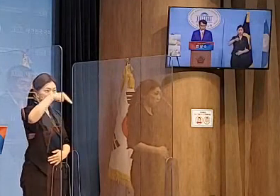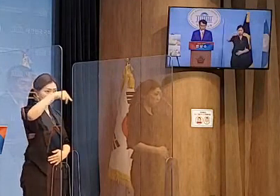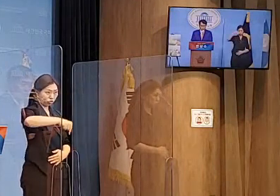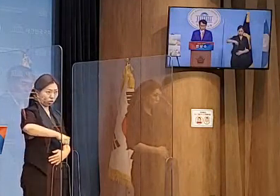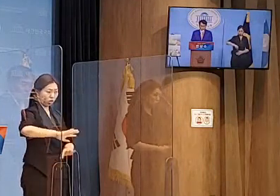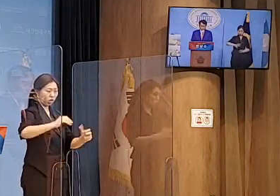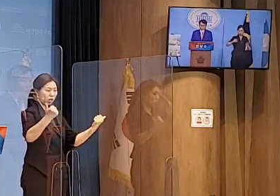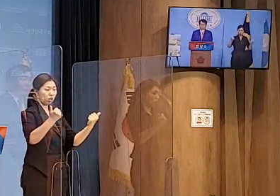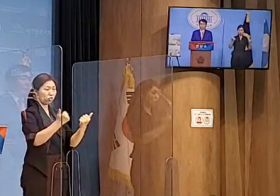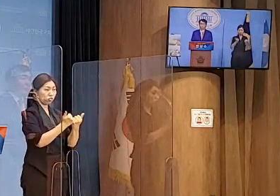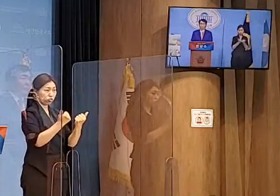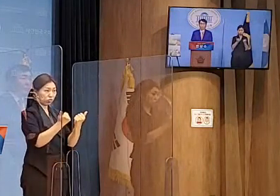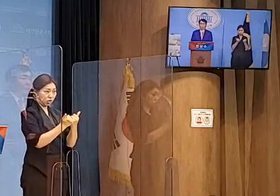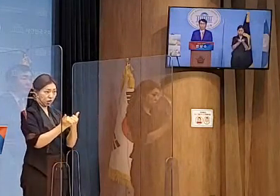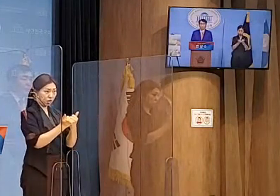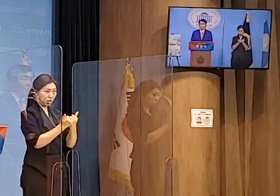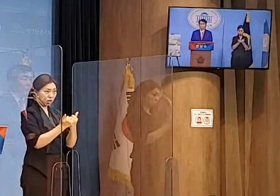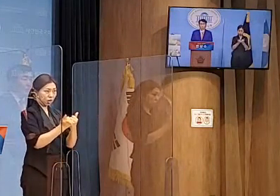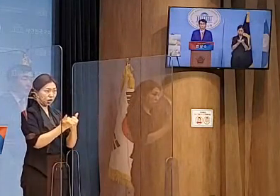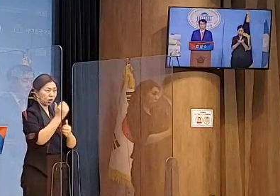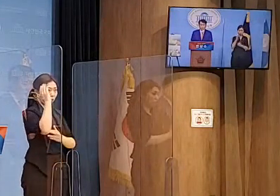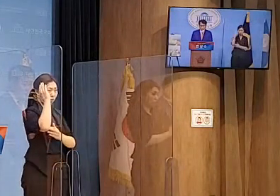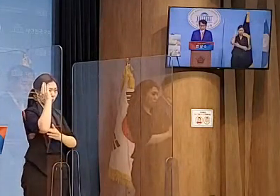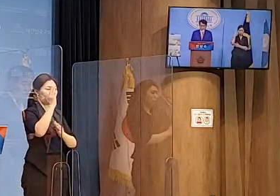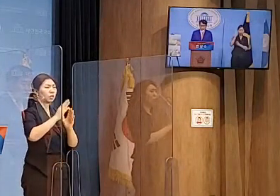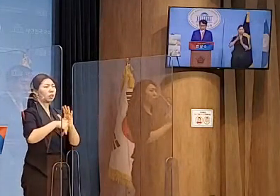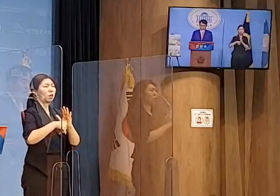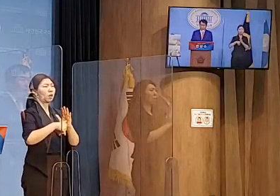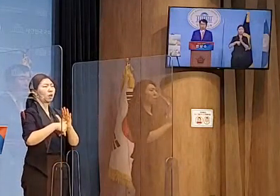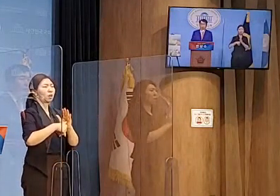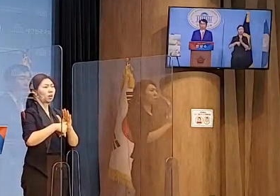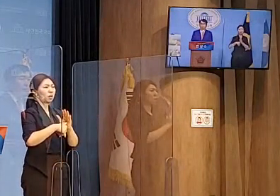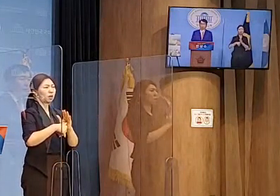5분 발언에서도 주장을 했습니다만,